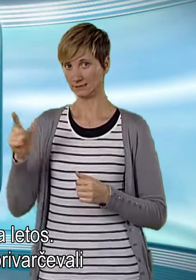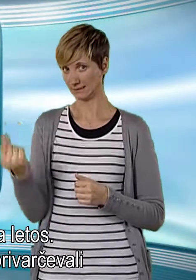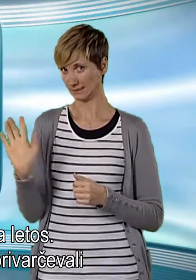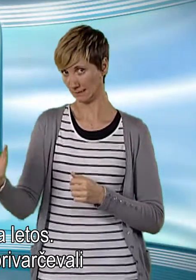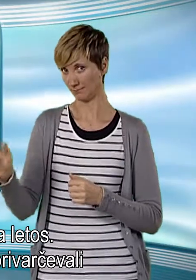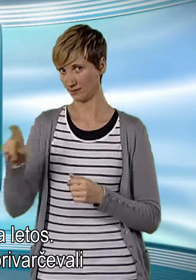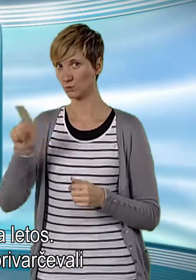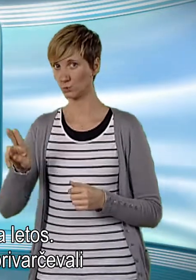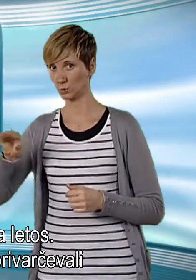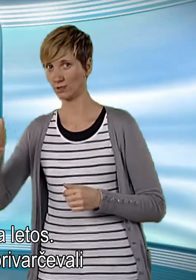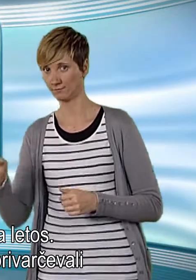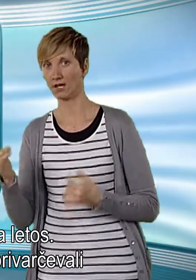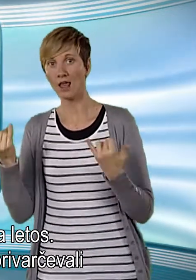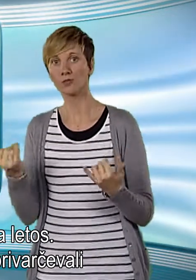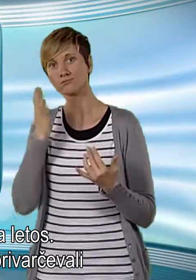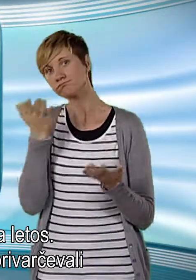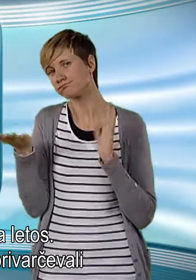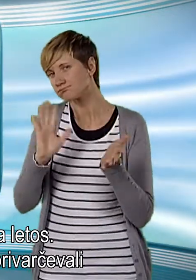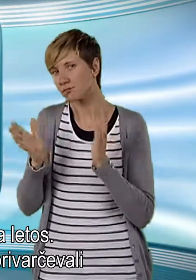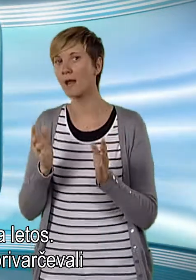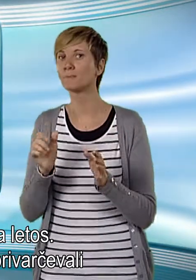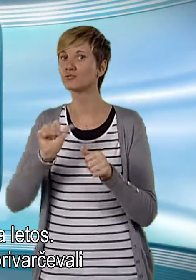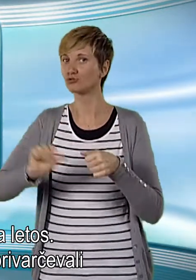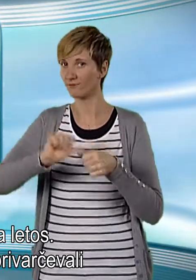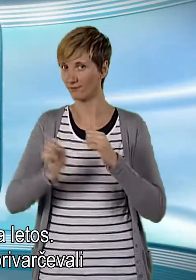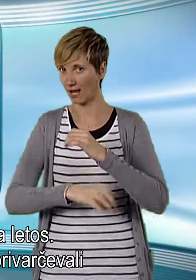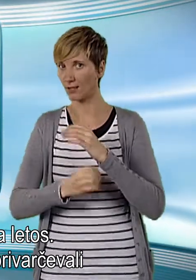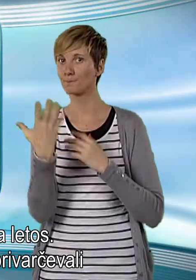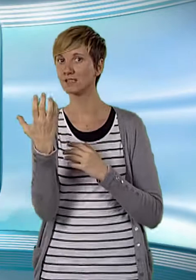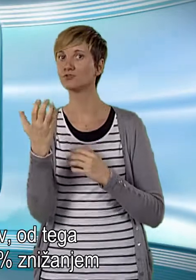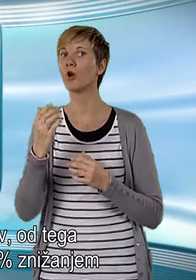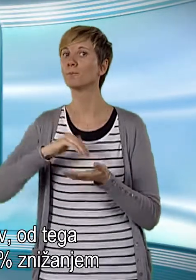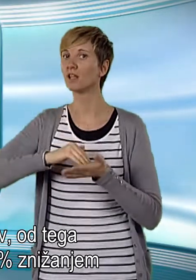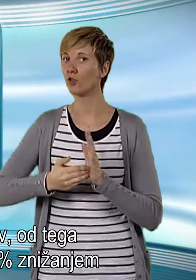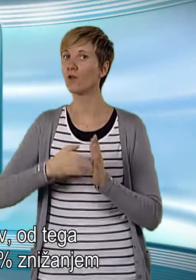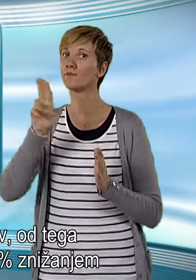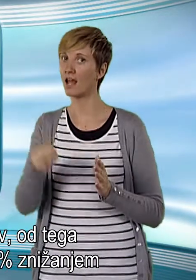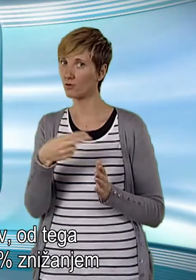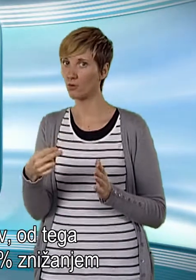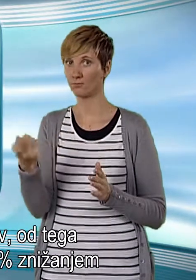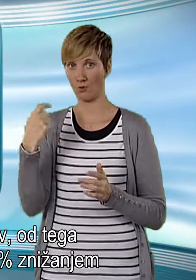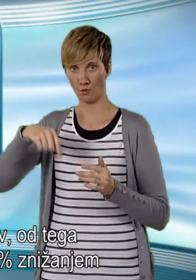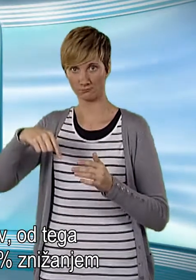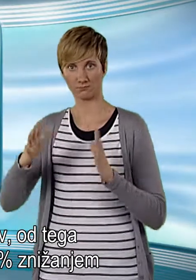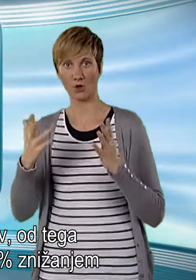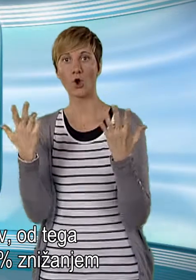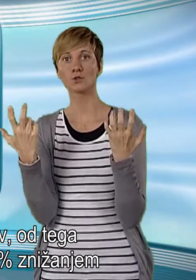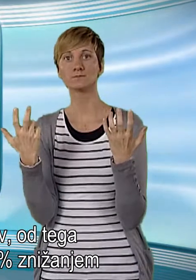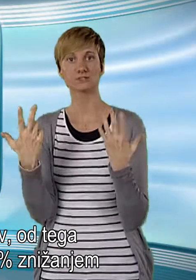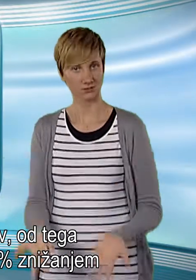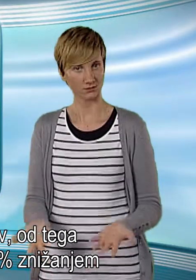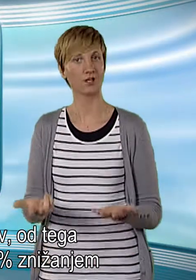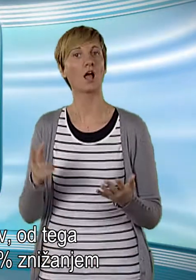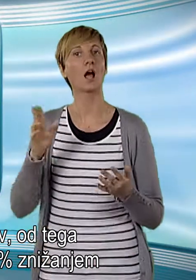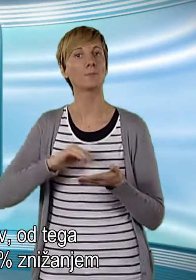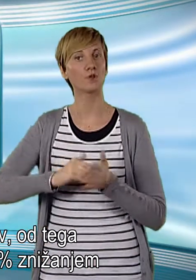Z njim naj bi letos privrčevali 500 milijonov evrov, od tega okoli 80 milijonov z 8 odstotnim znižanjem